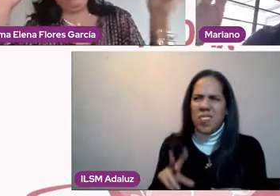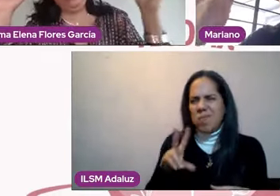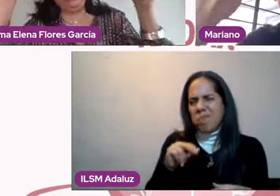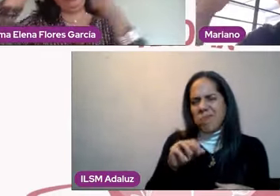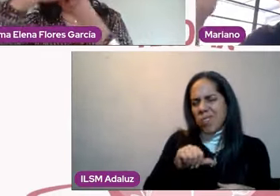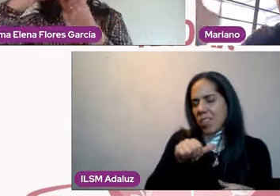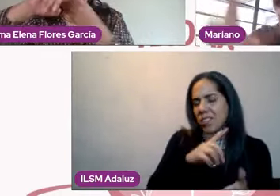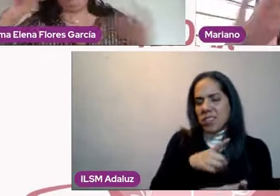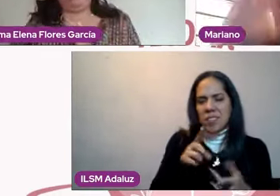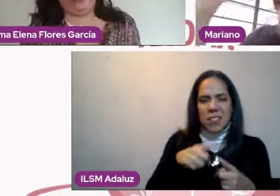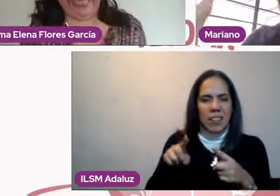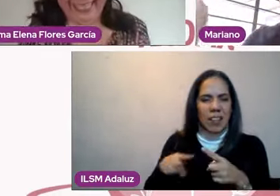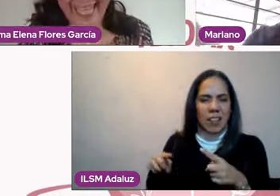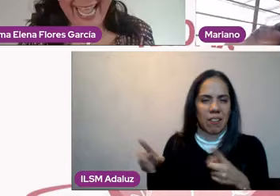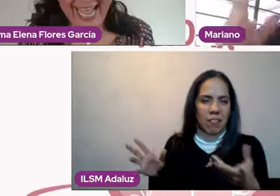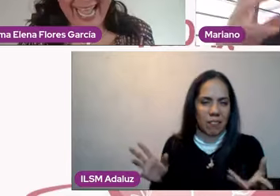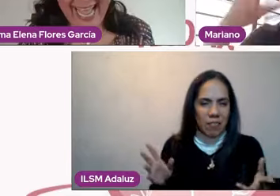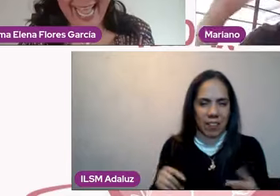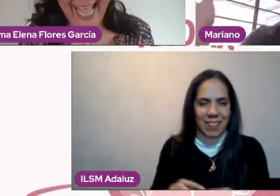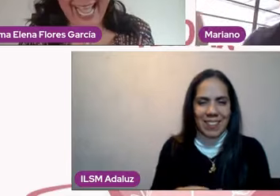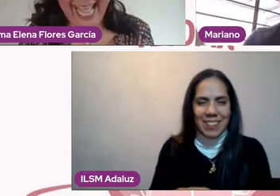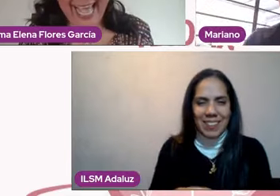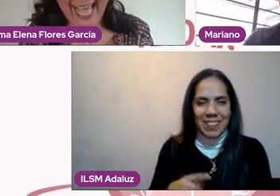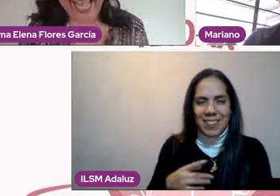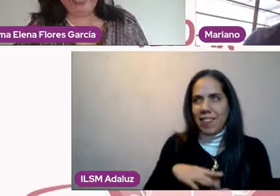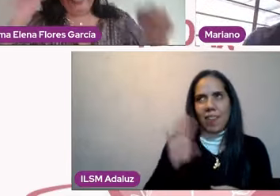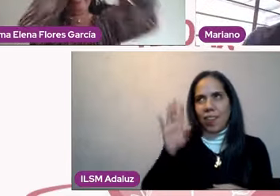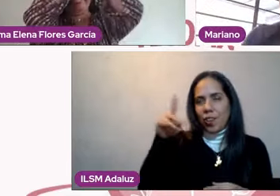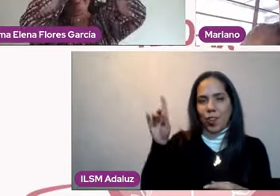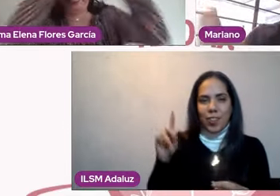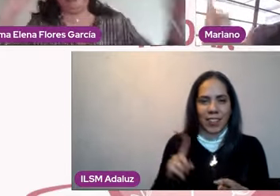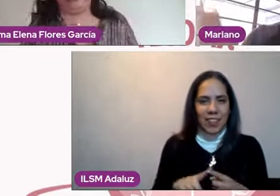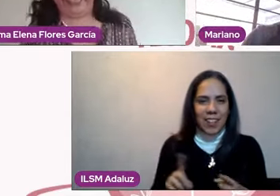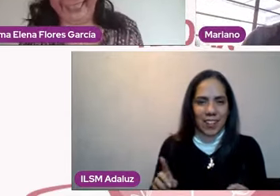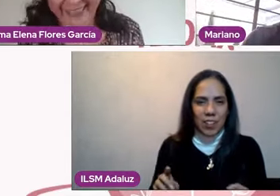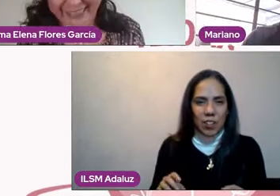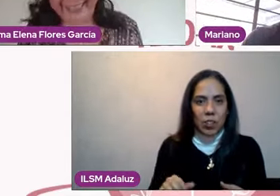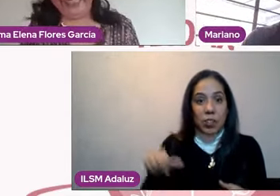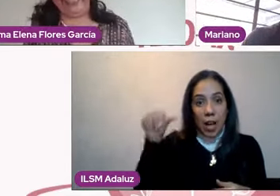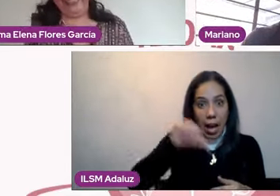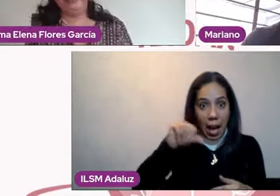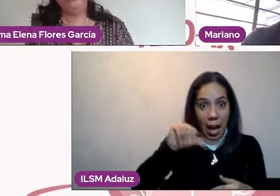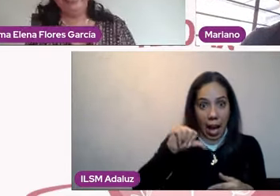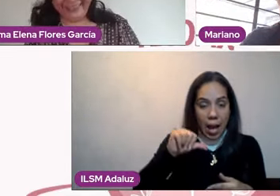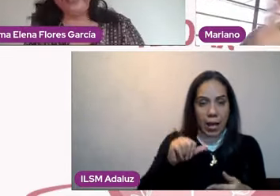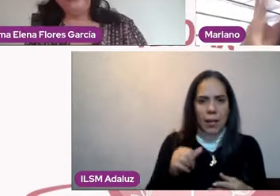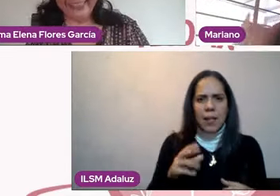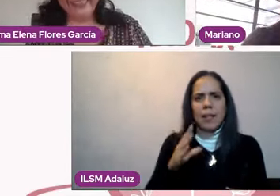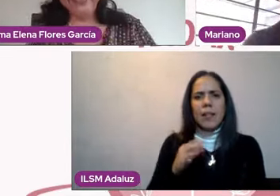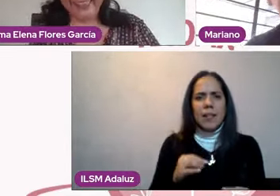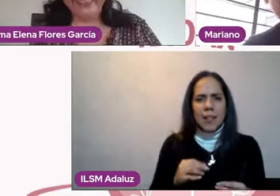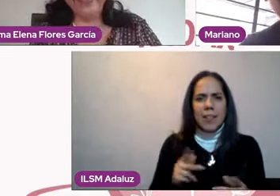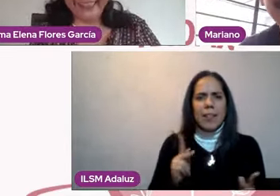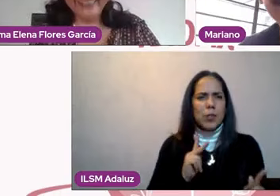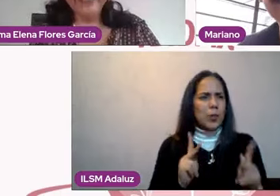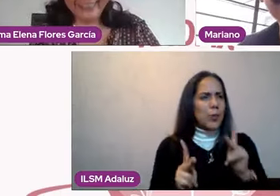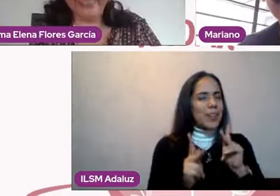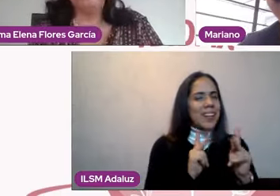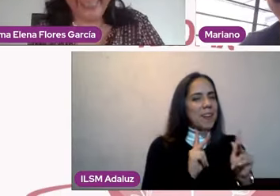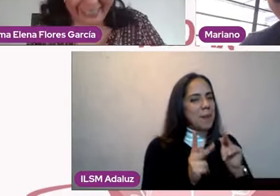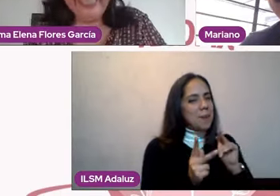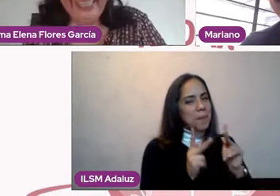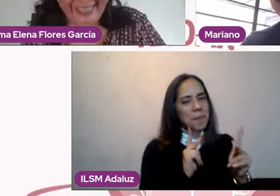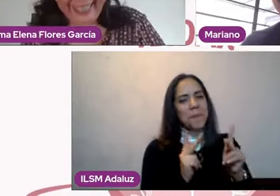es como esas otras versiones que dices, híjole, mejor ya no decimos nada,